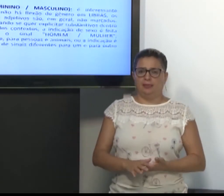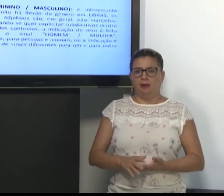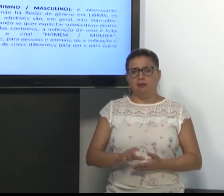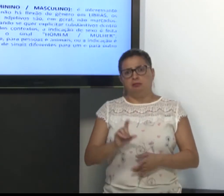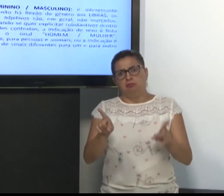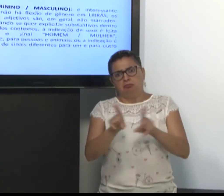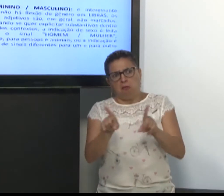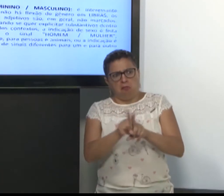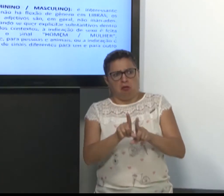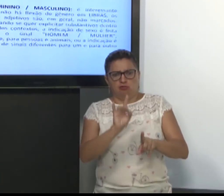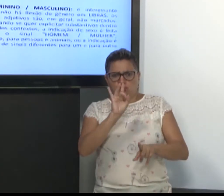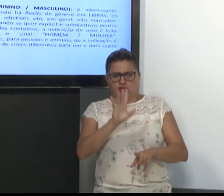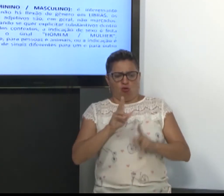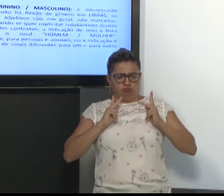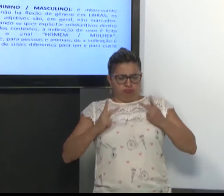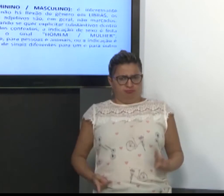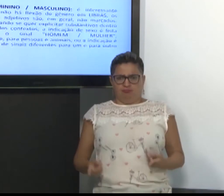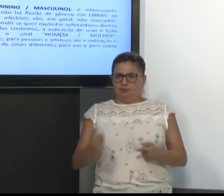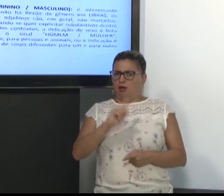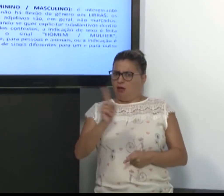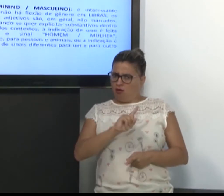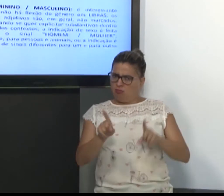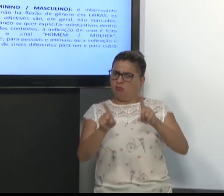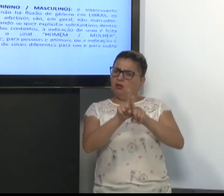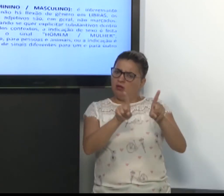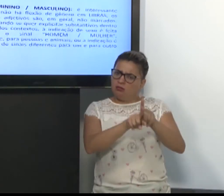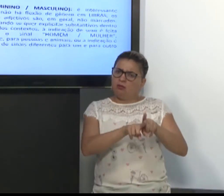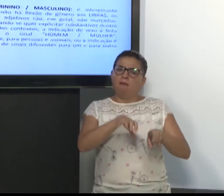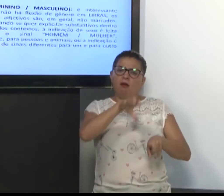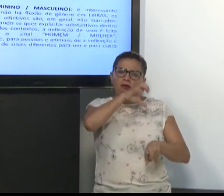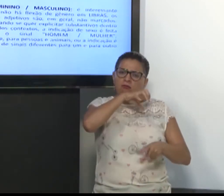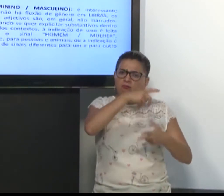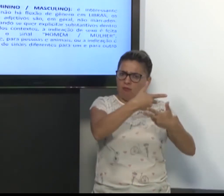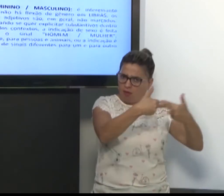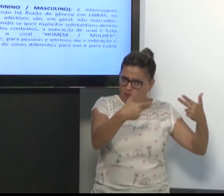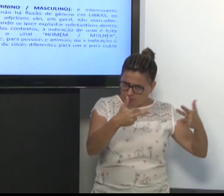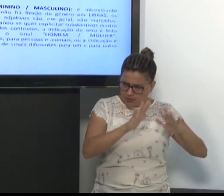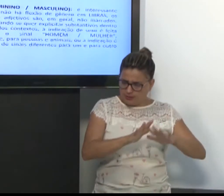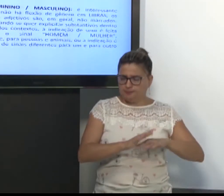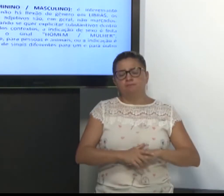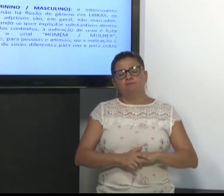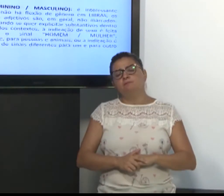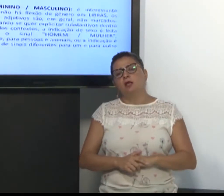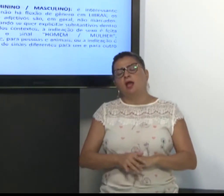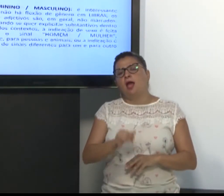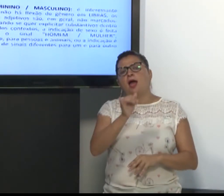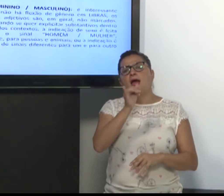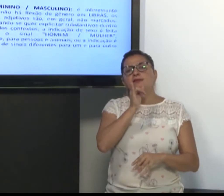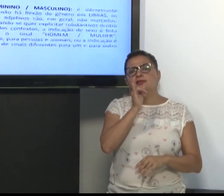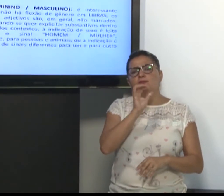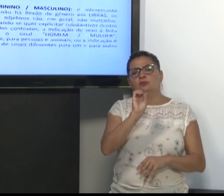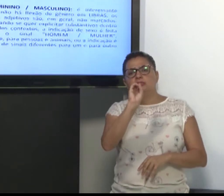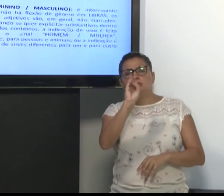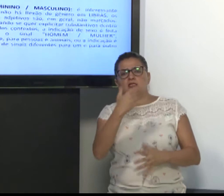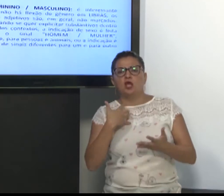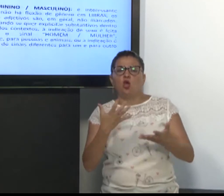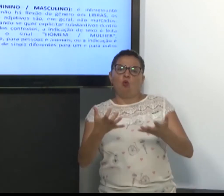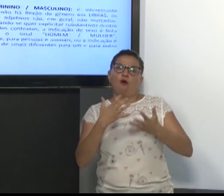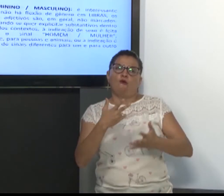Então, não é só de ser humano também. Para animais, também serve. Por exemplo, eu quero falar do meu